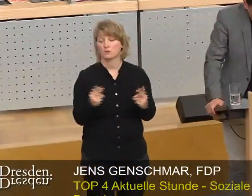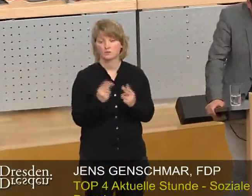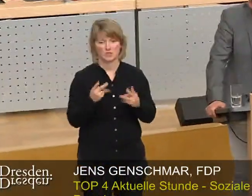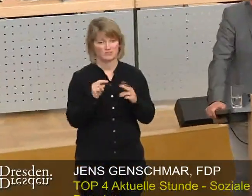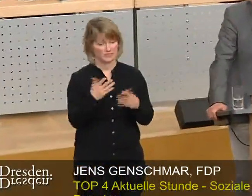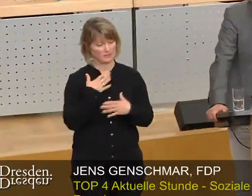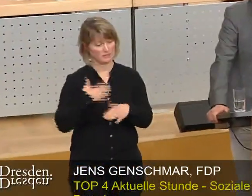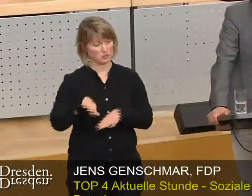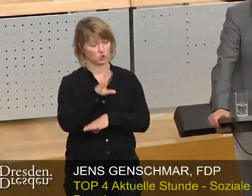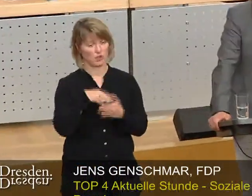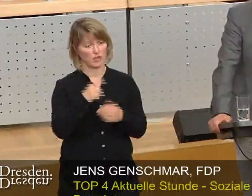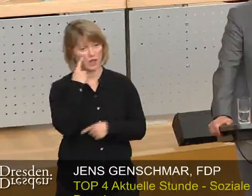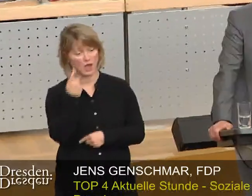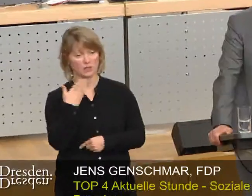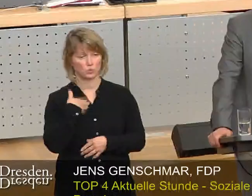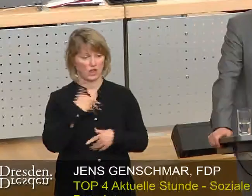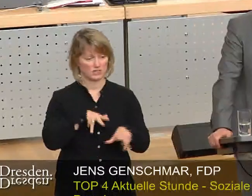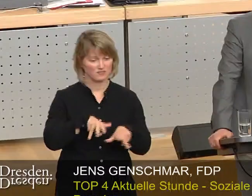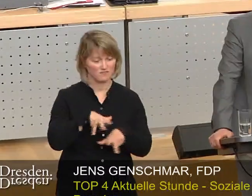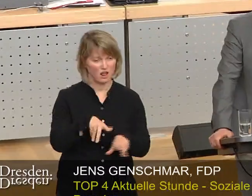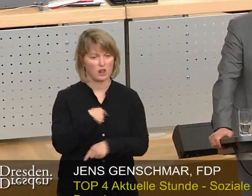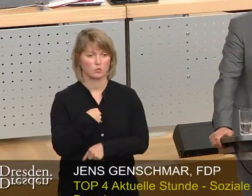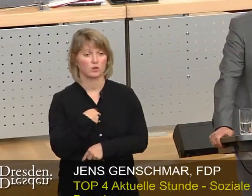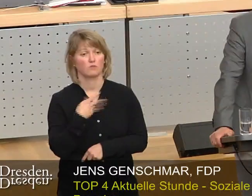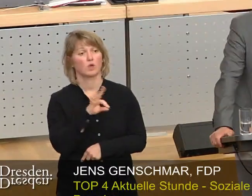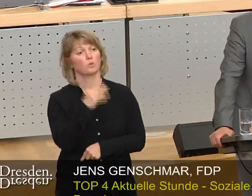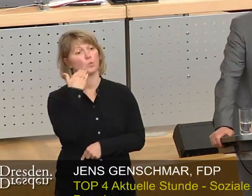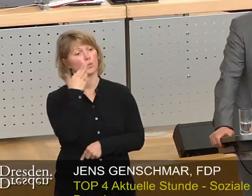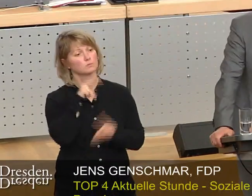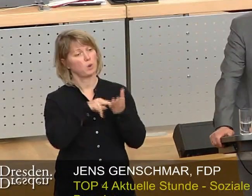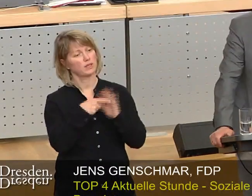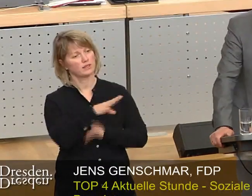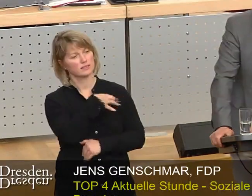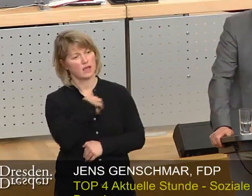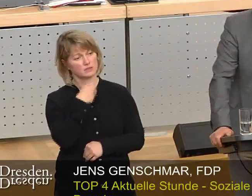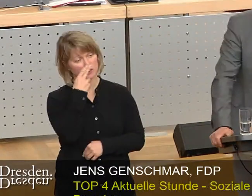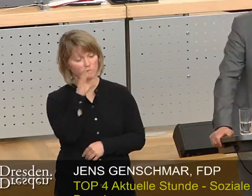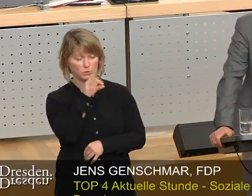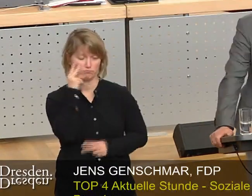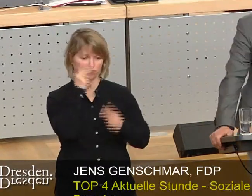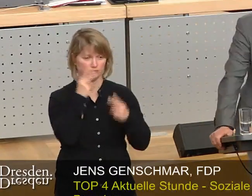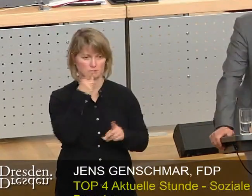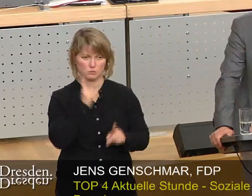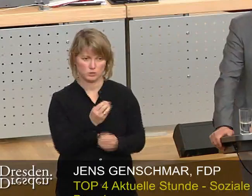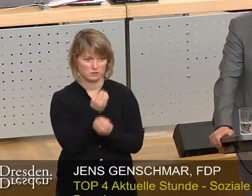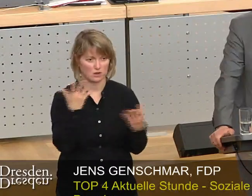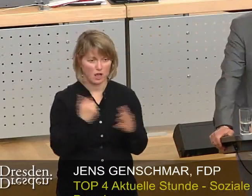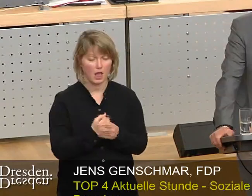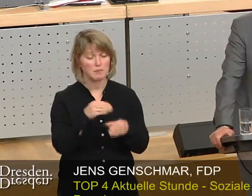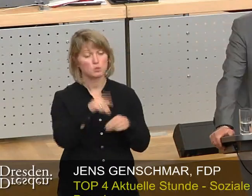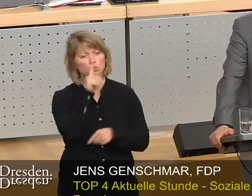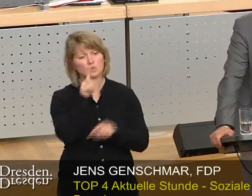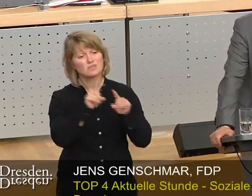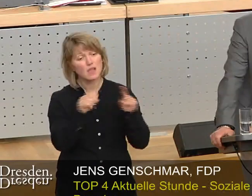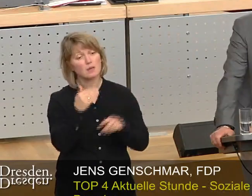Stadträte und auch als Verwaltung uns um die Wohnungspolitik in Dresden kümmern. Aber hier darf es sich nicht nur um